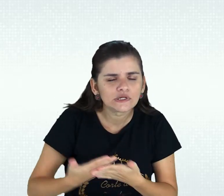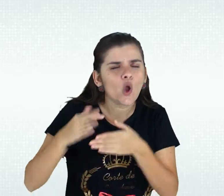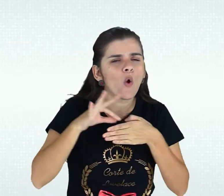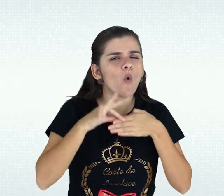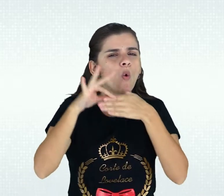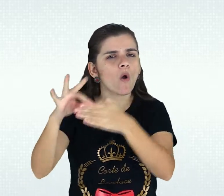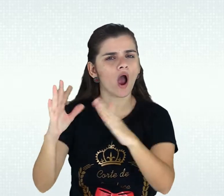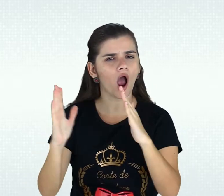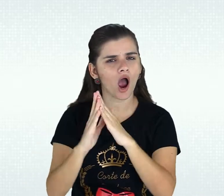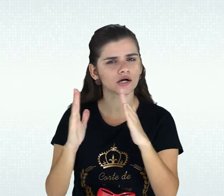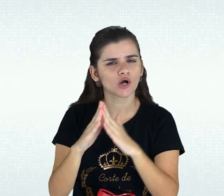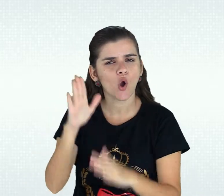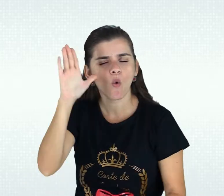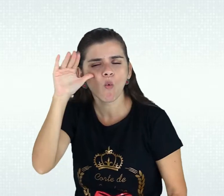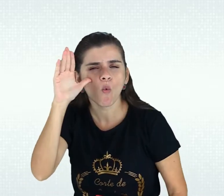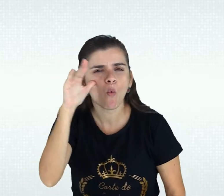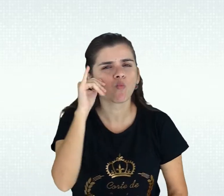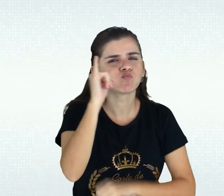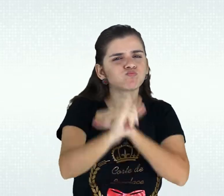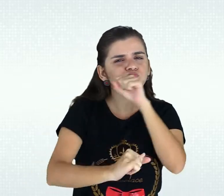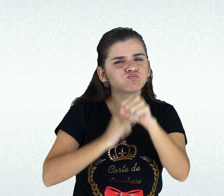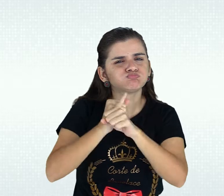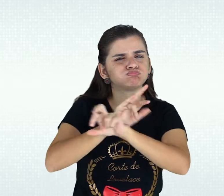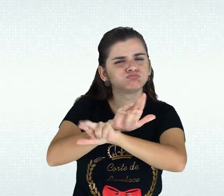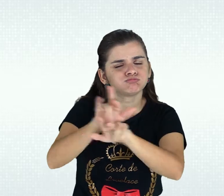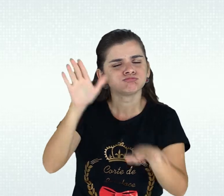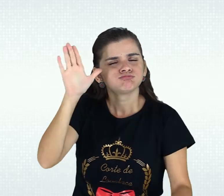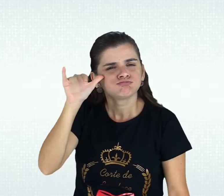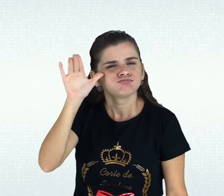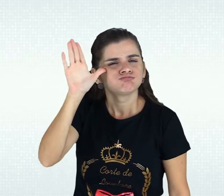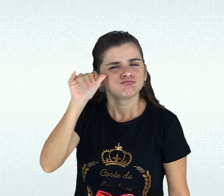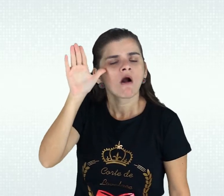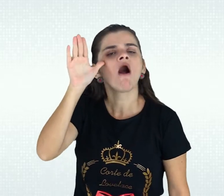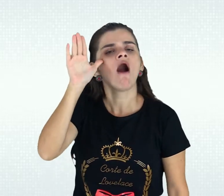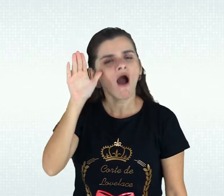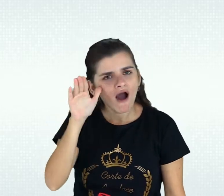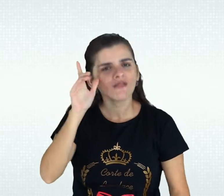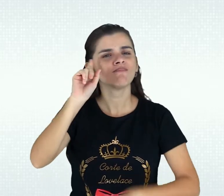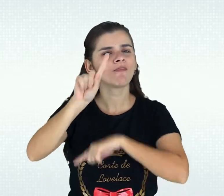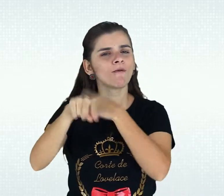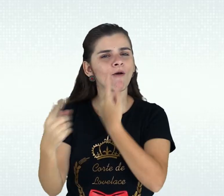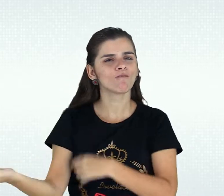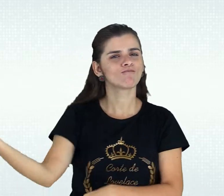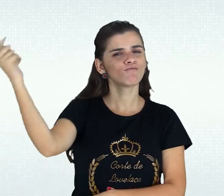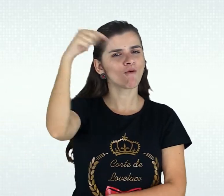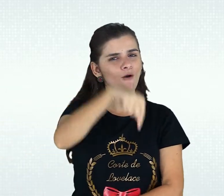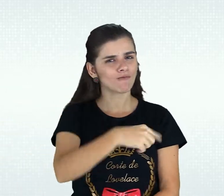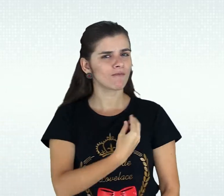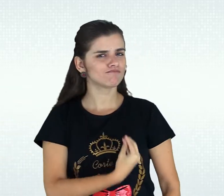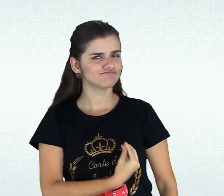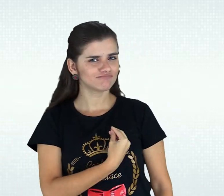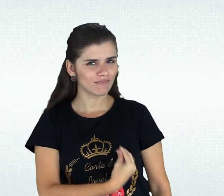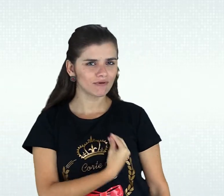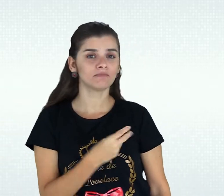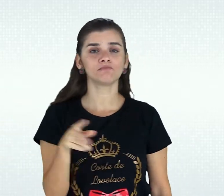os conteúdos e buscar fontes alternativas, estimulando assim sua independência no aprendizado. E nos encontros